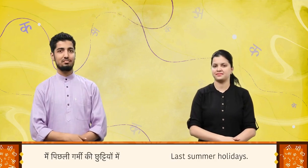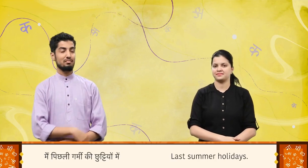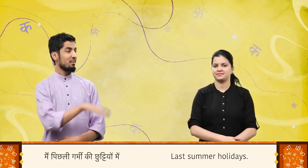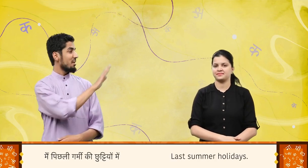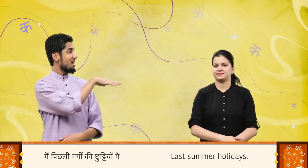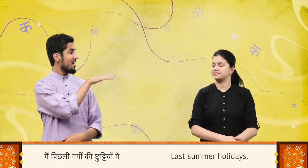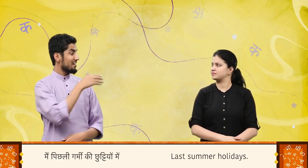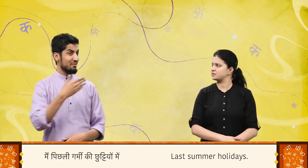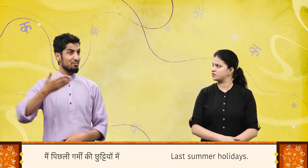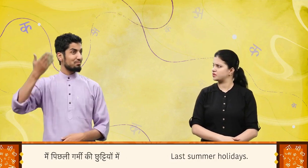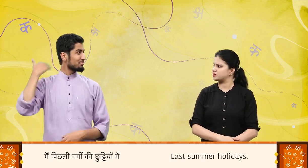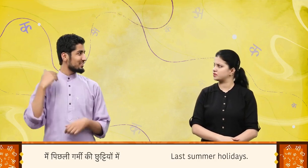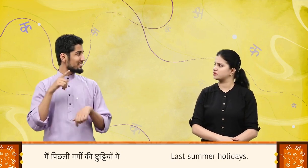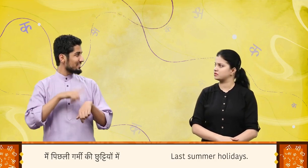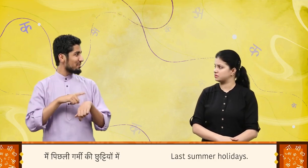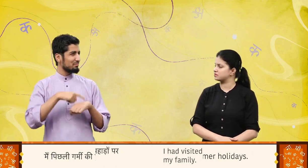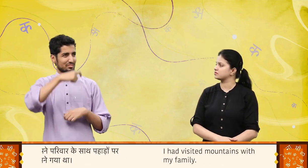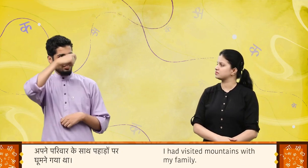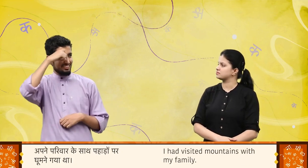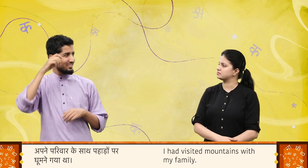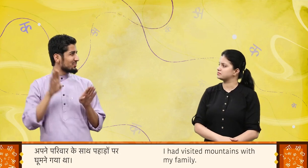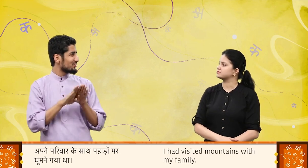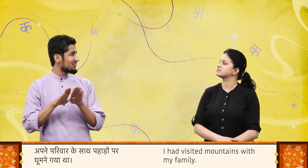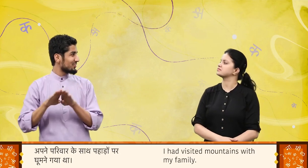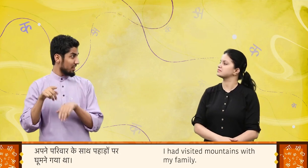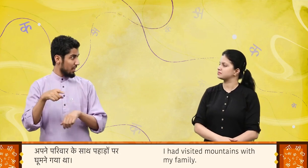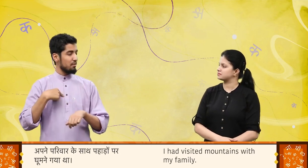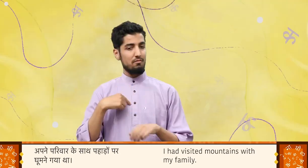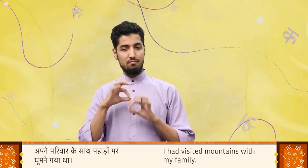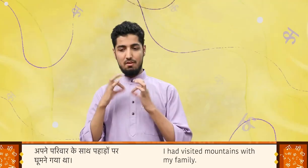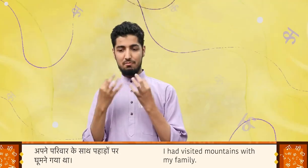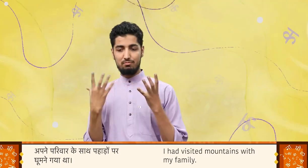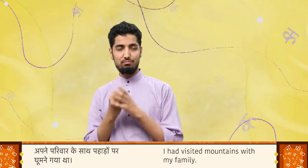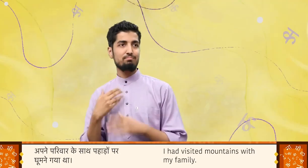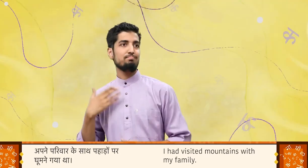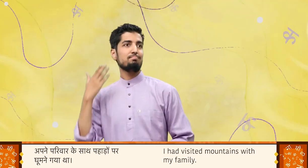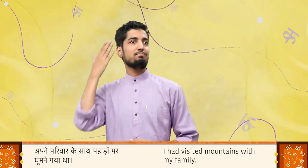मैं पिछली गर्मी की छुट्टियों में अपने परिवार के साथ पहाडों पर घोमने गया था